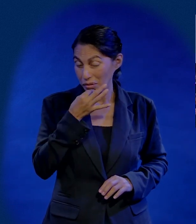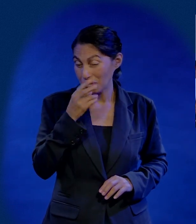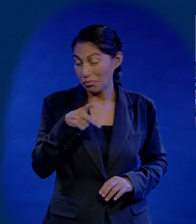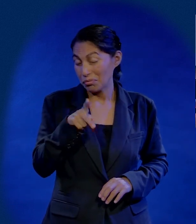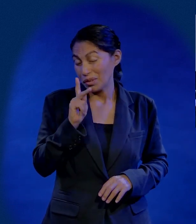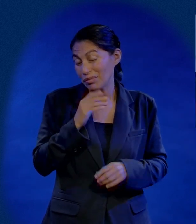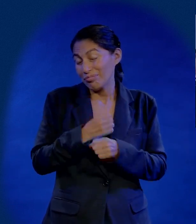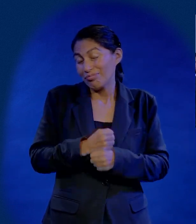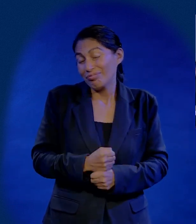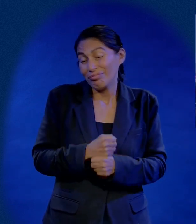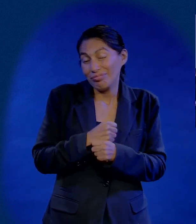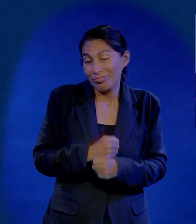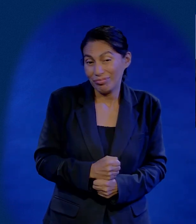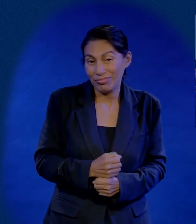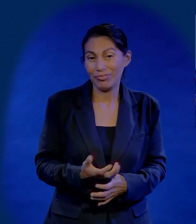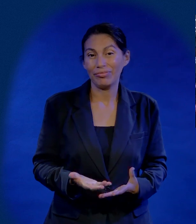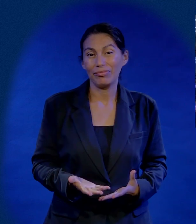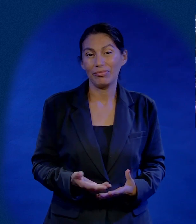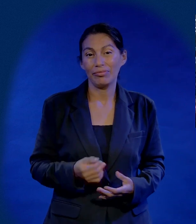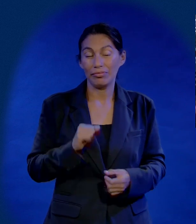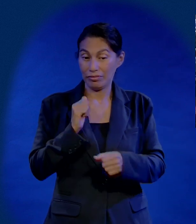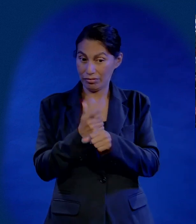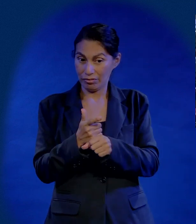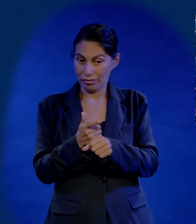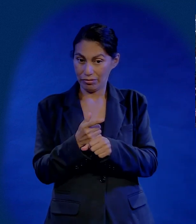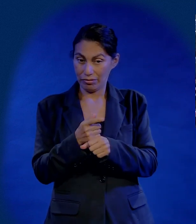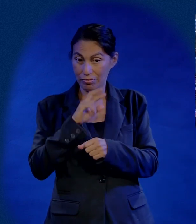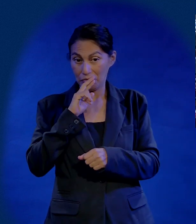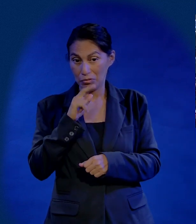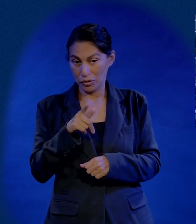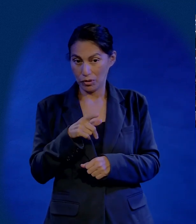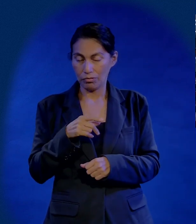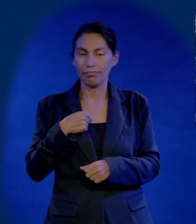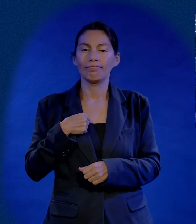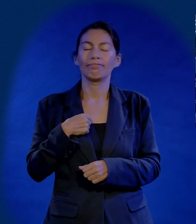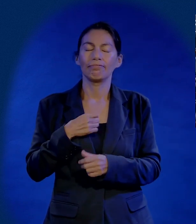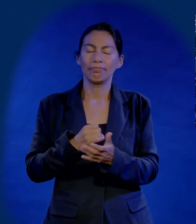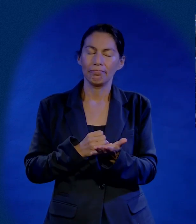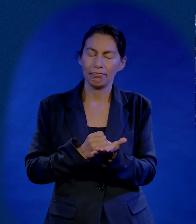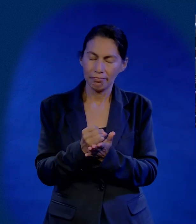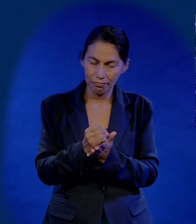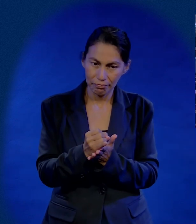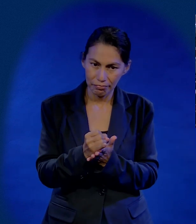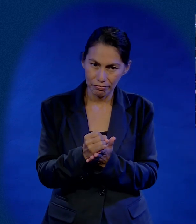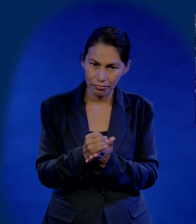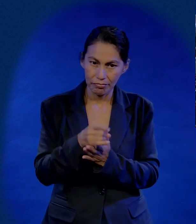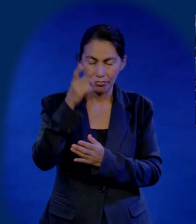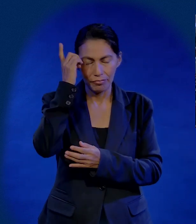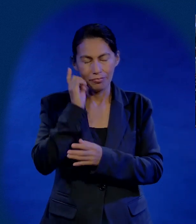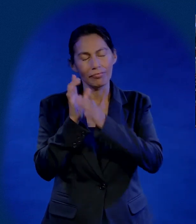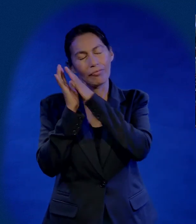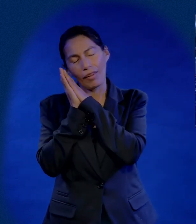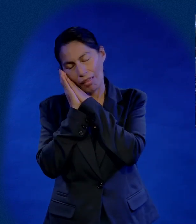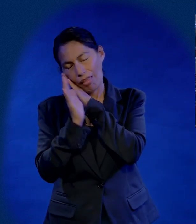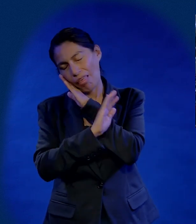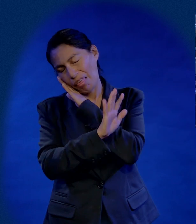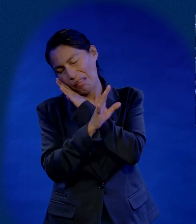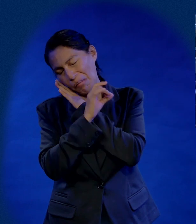Me podía quedar diez minutos allí, pero era un martirio para mí. Descubrí que era más fácil. Yo tenía que decidir, yo tenía que